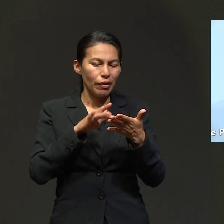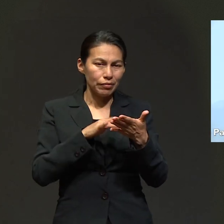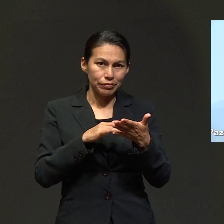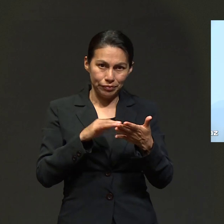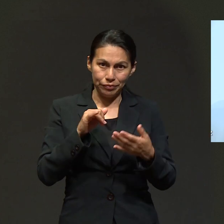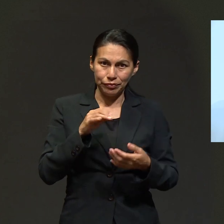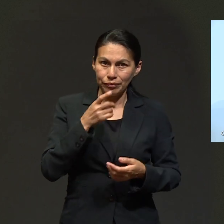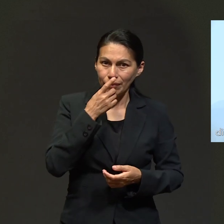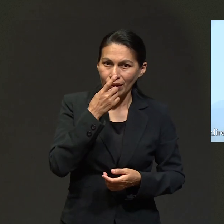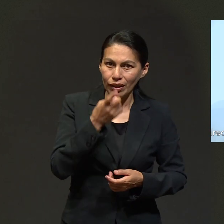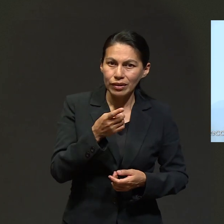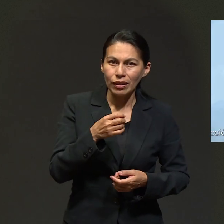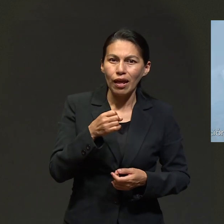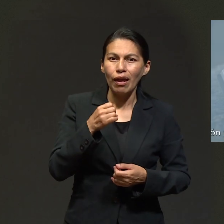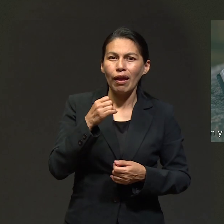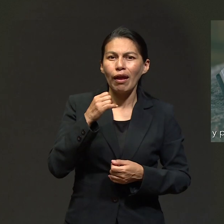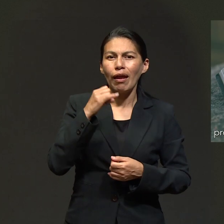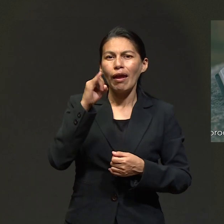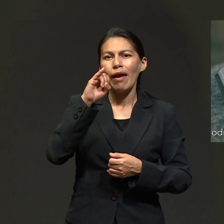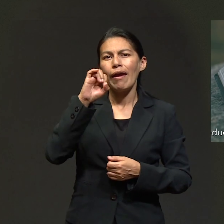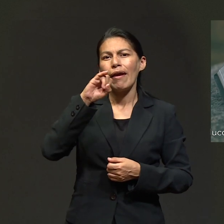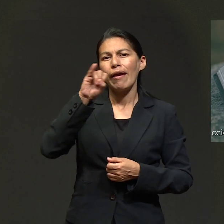dice Jeremías 33, 3.